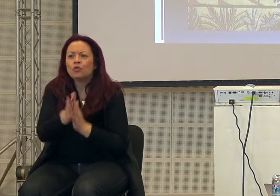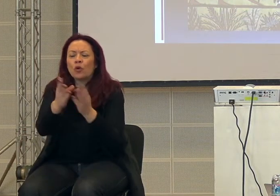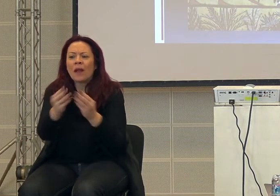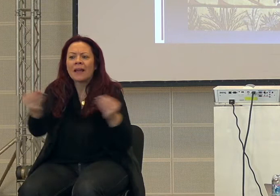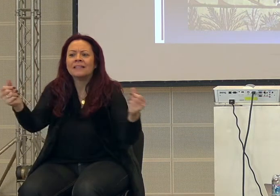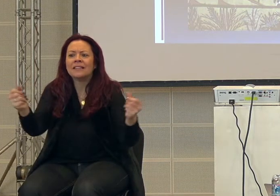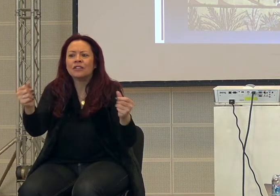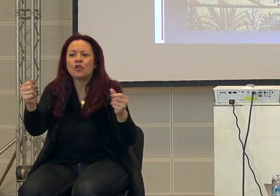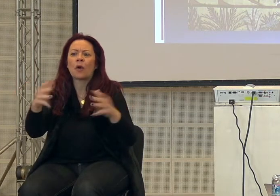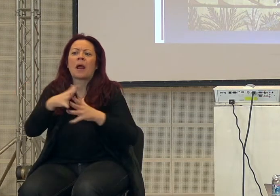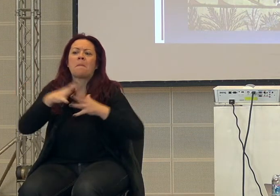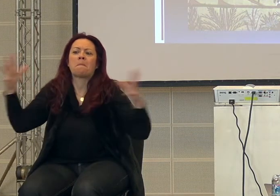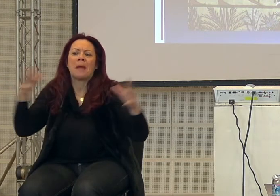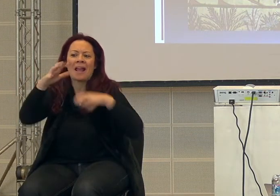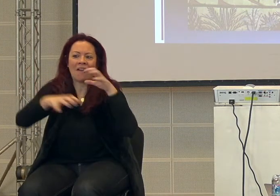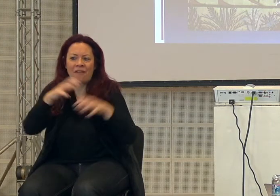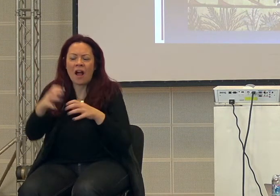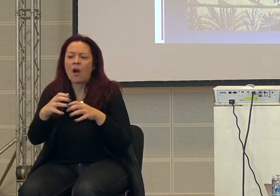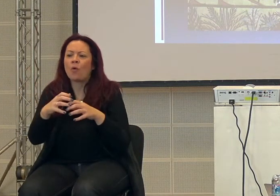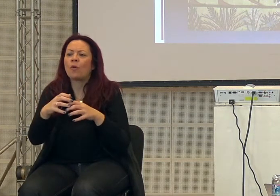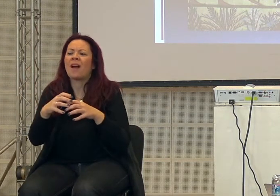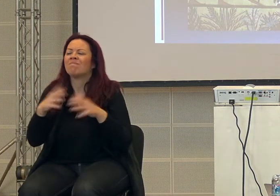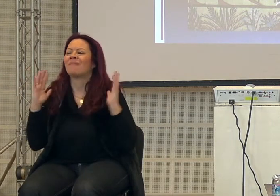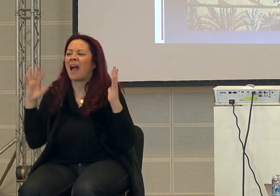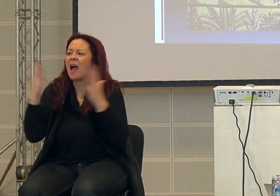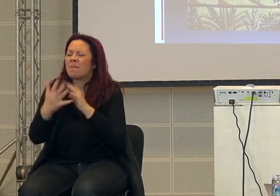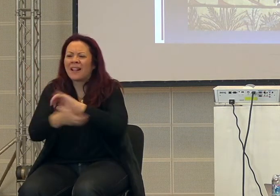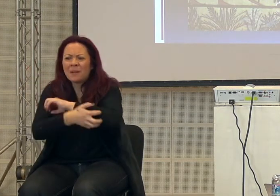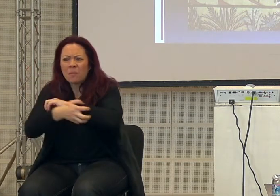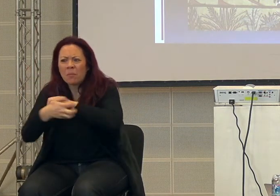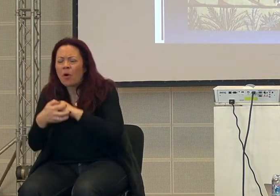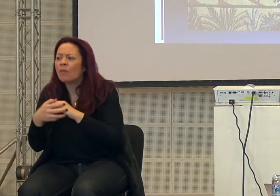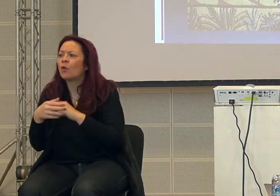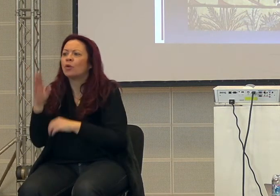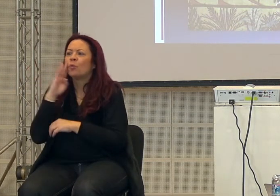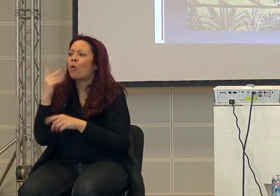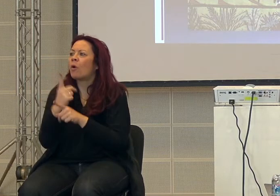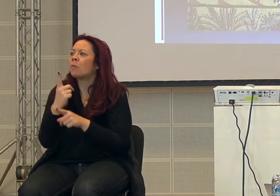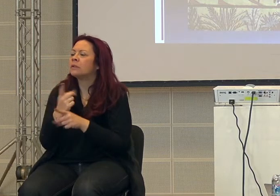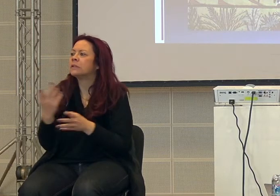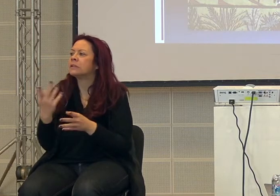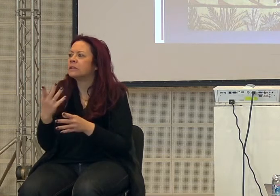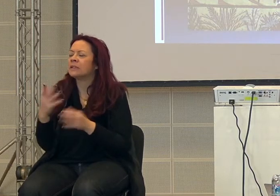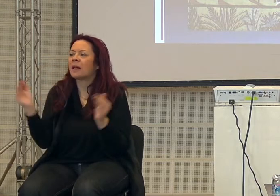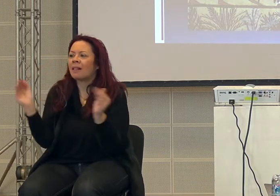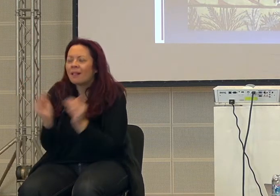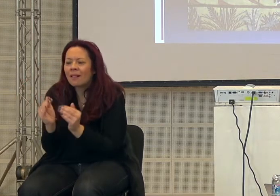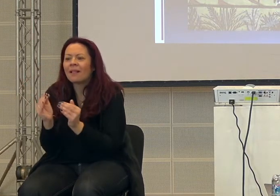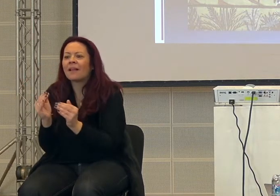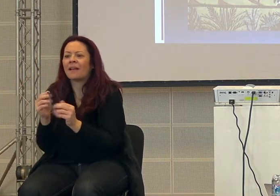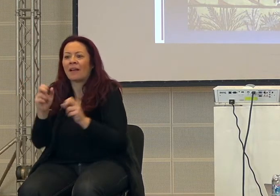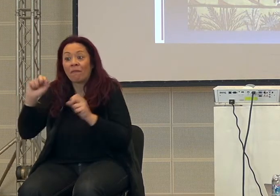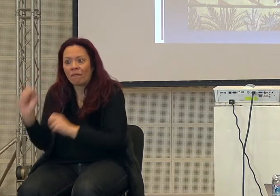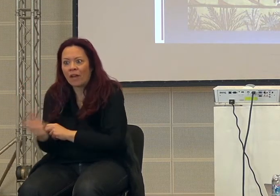della megafauna ha reso più povero l'ambiente e adesso l'uomo si deve accontentare di prede più piccole e naturalmente sono anche più